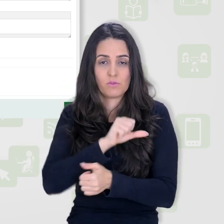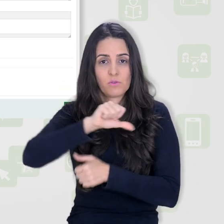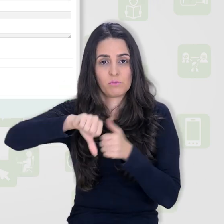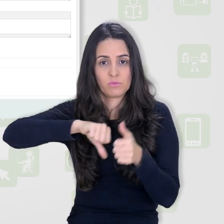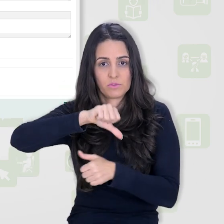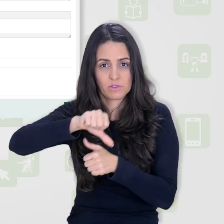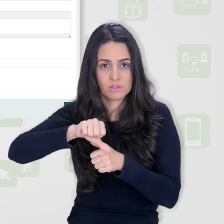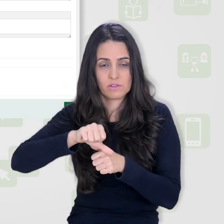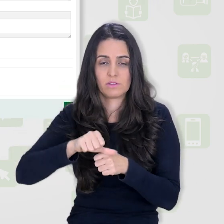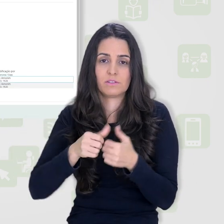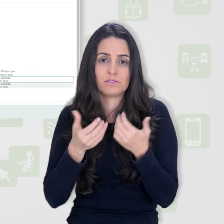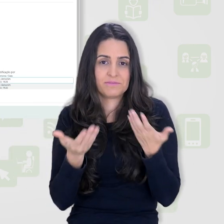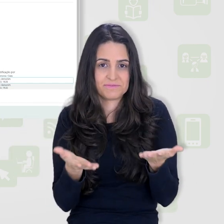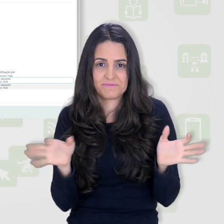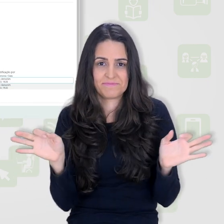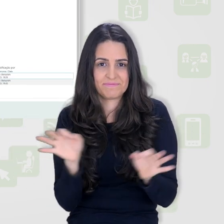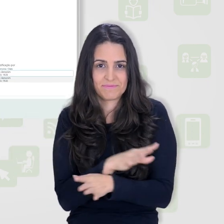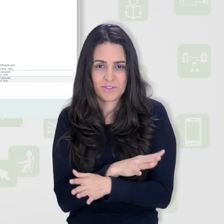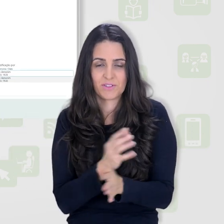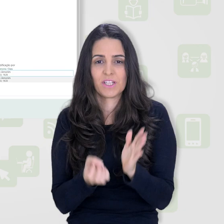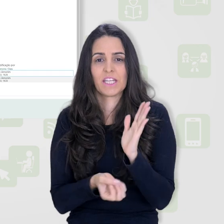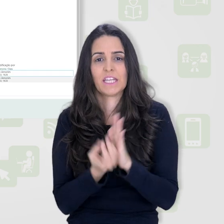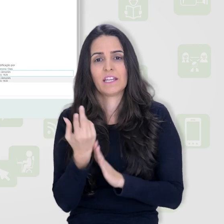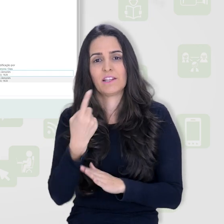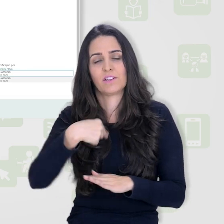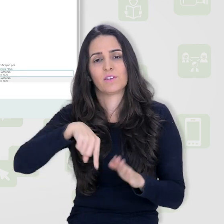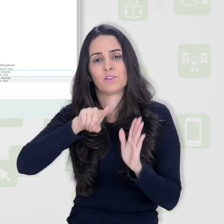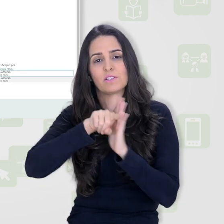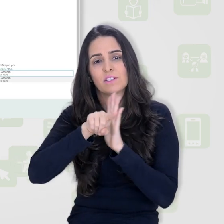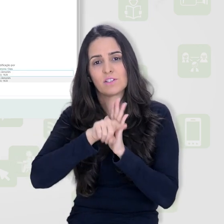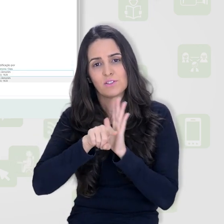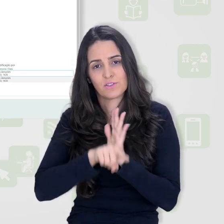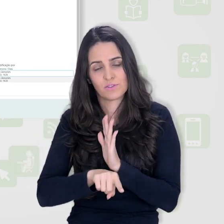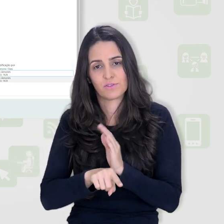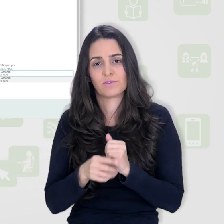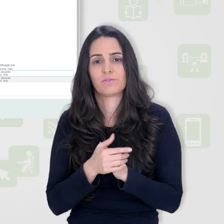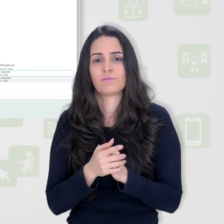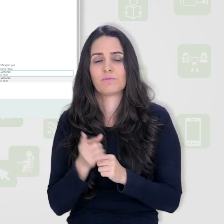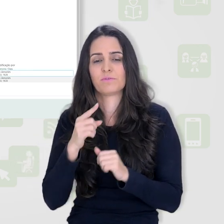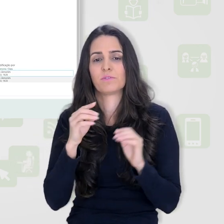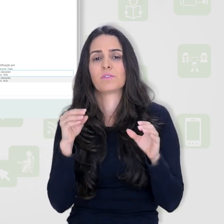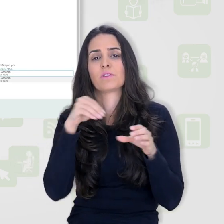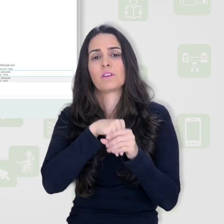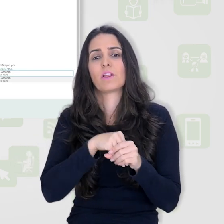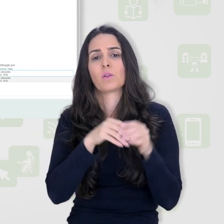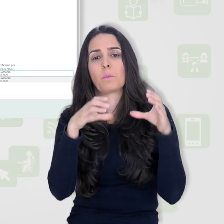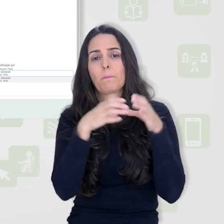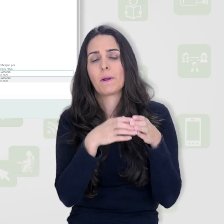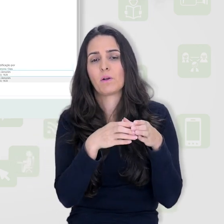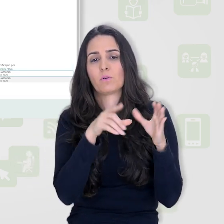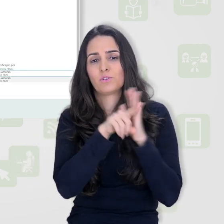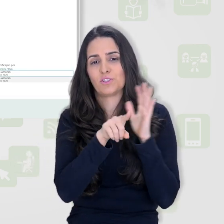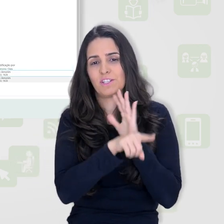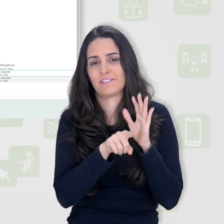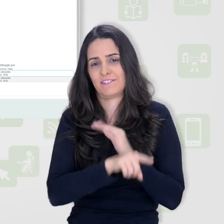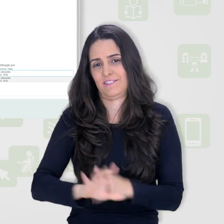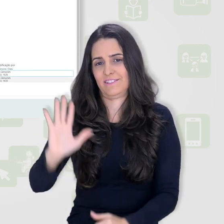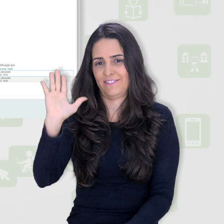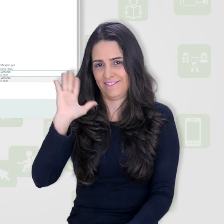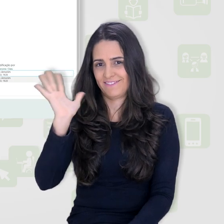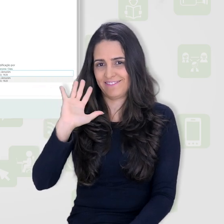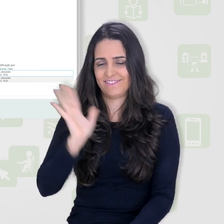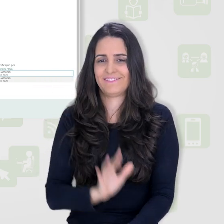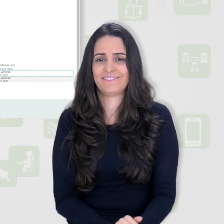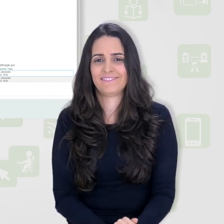fim, salvar mudanças e já está criada aqui a nossa questão de múltipla escolha em nosso banco de questões.